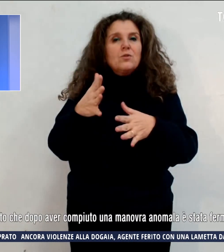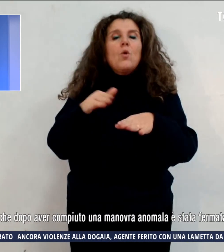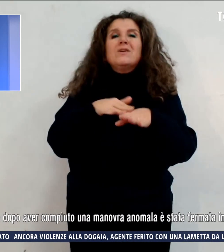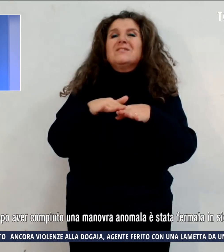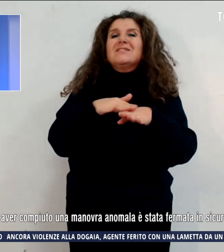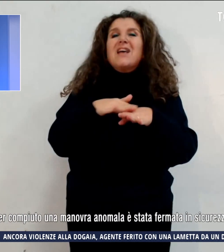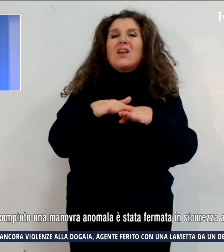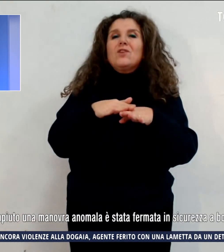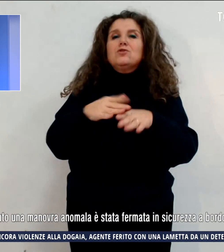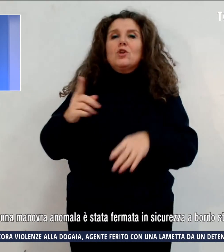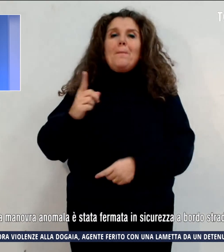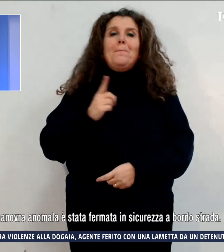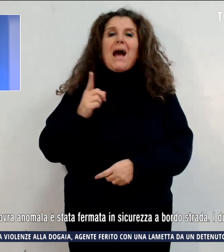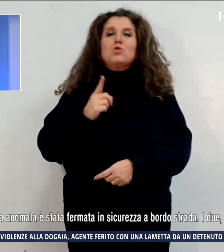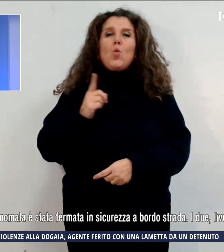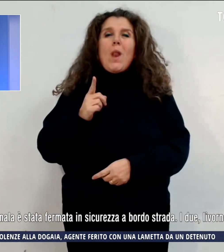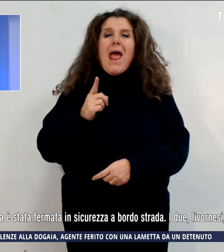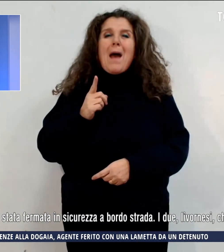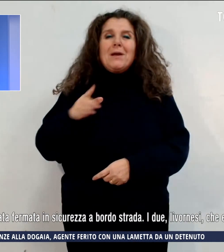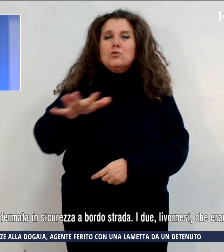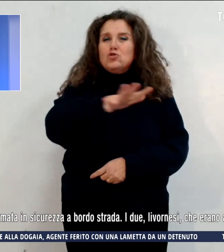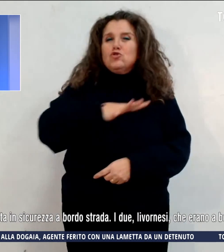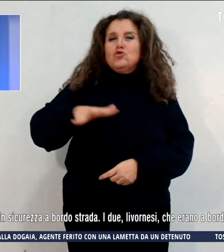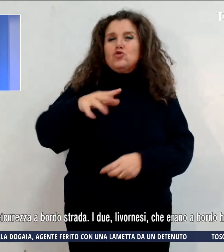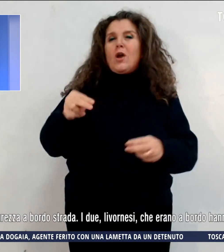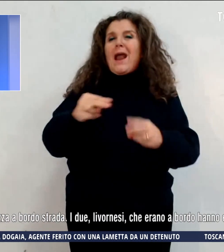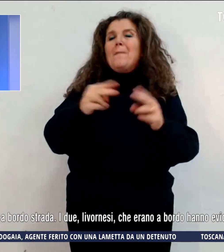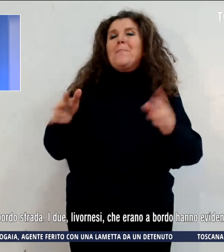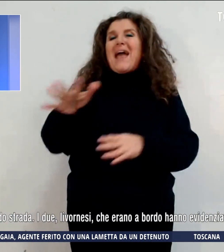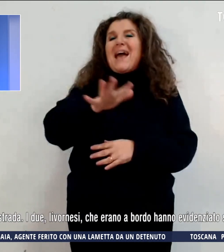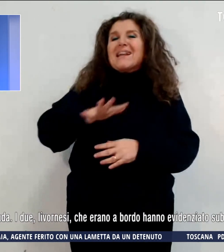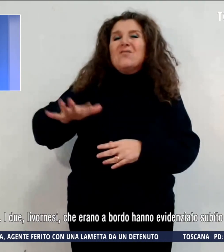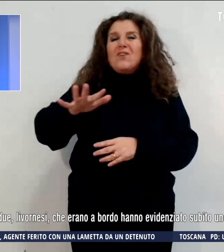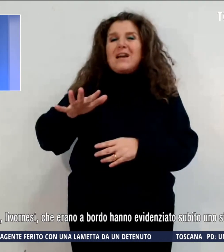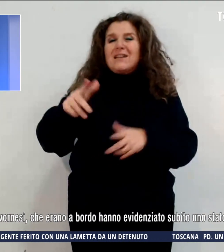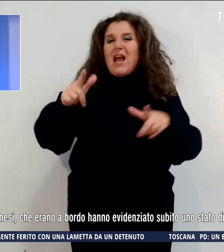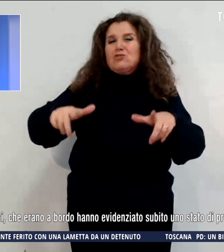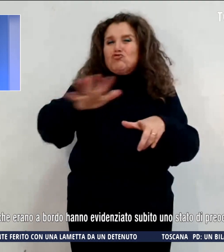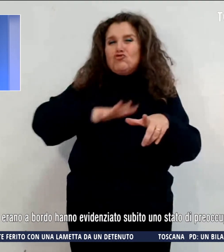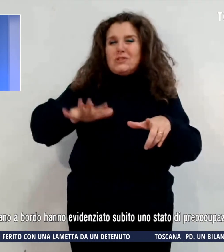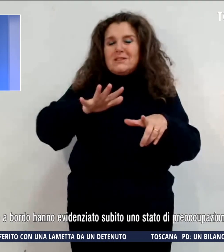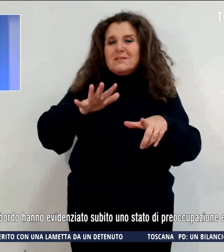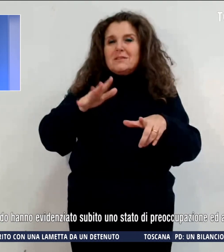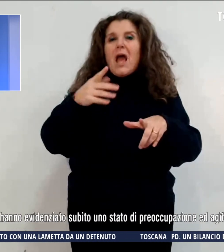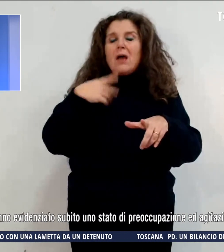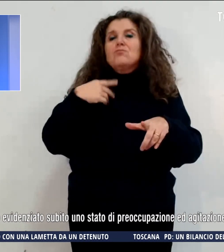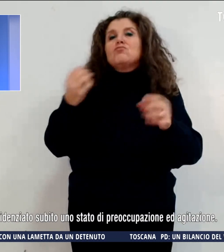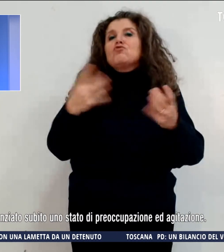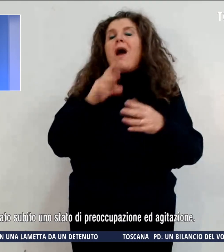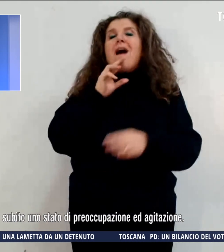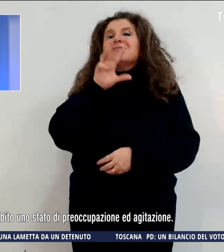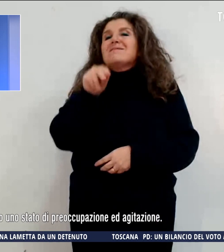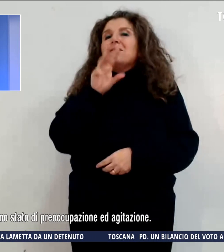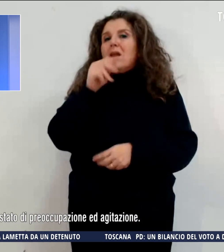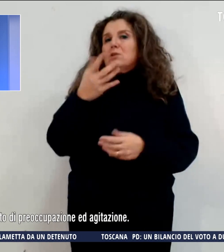pattugliamento in una zona periferica della città, oggetto fra l'altro di alcune segnalazioni.